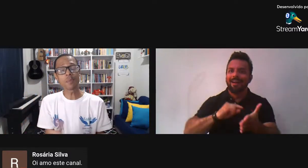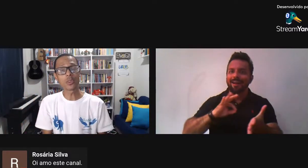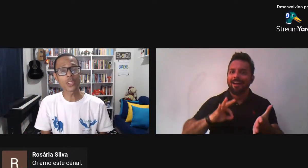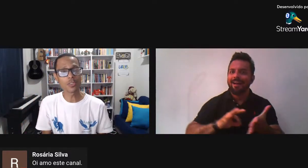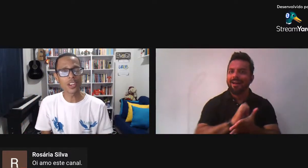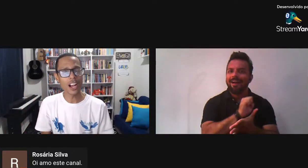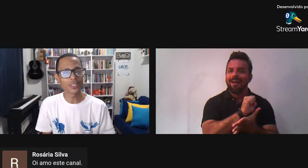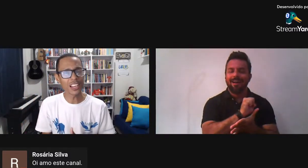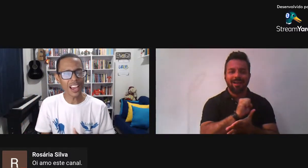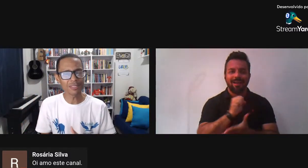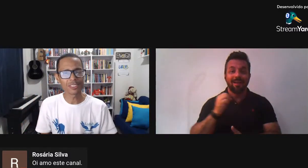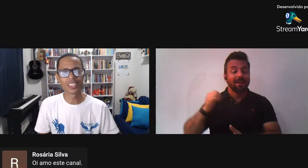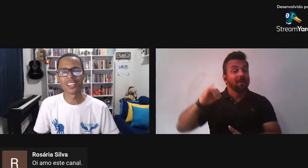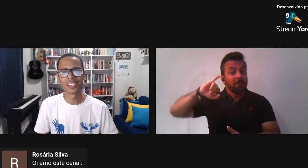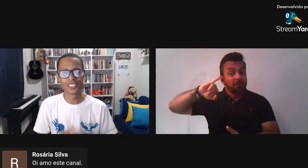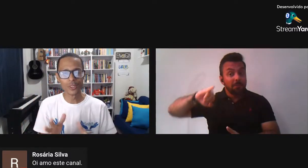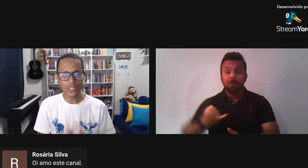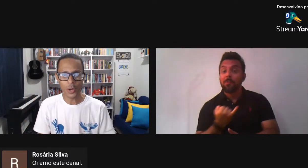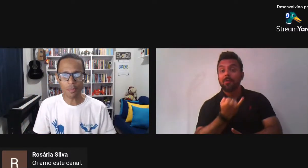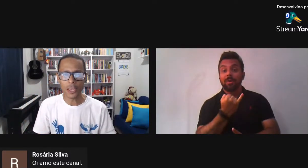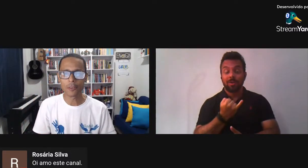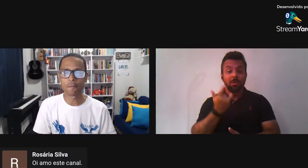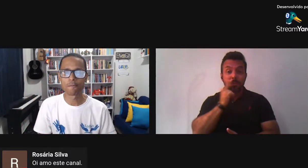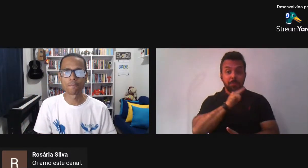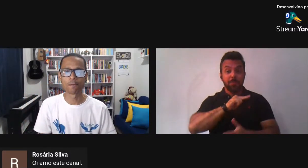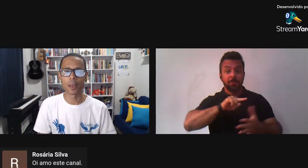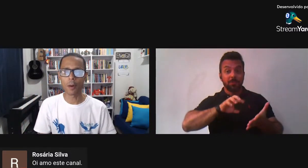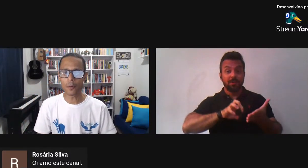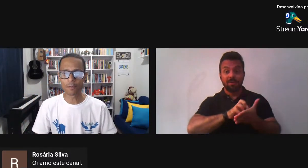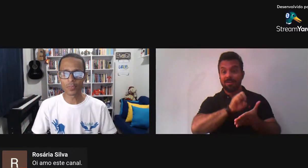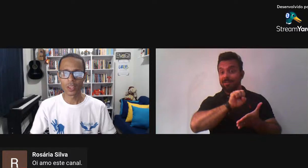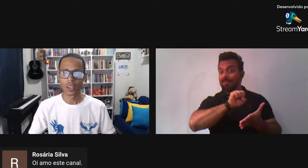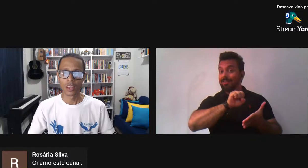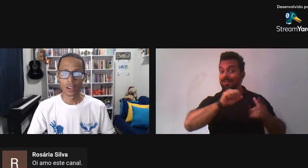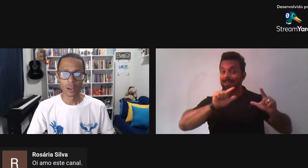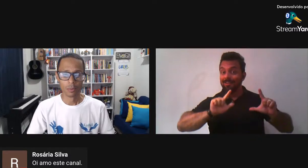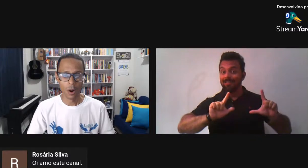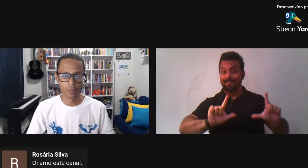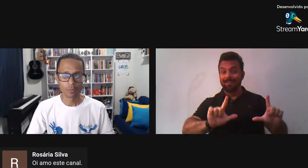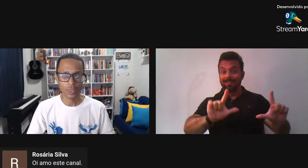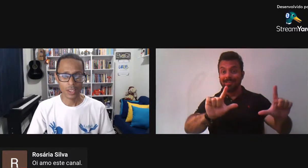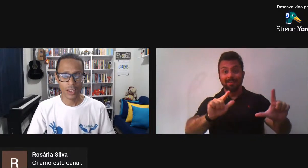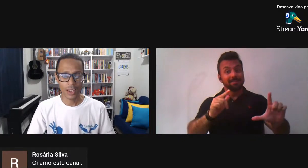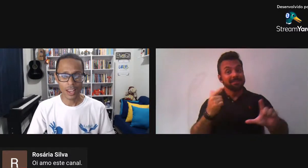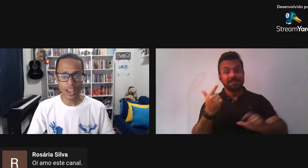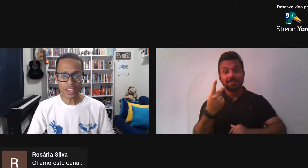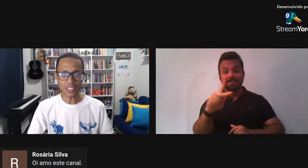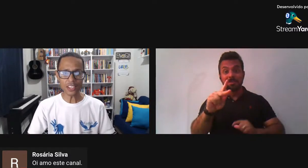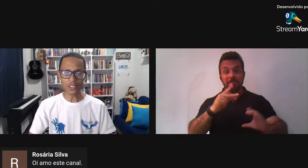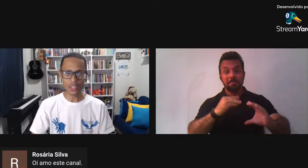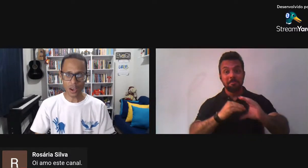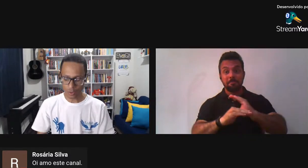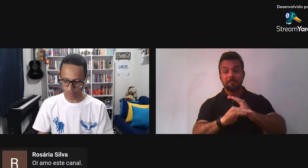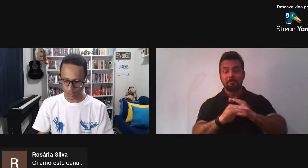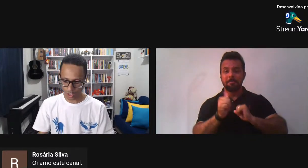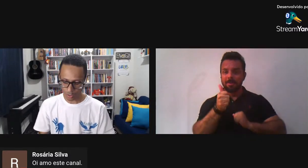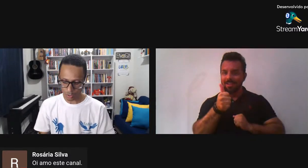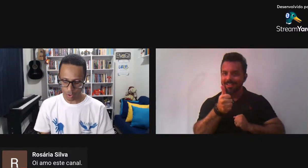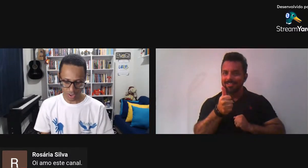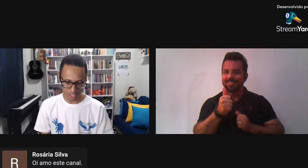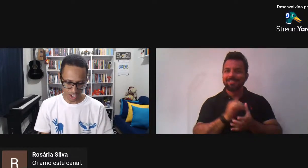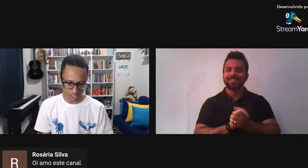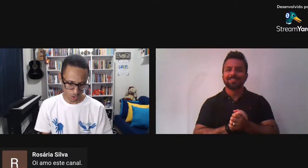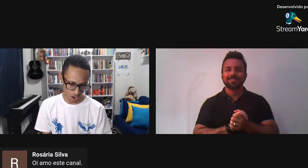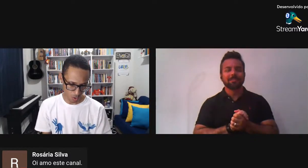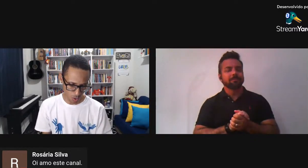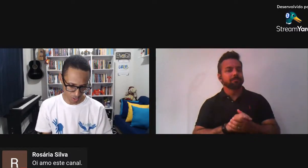você receber O certificado da live No seu e-mail Tá bom? Bom Esta edição Que nós